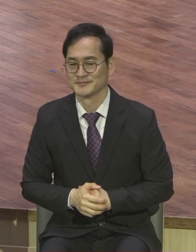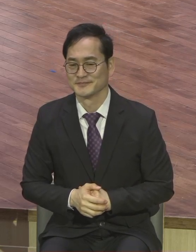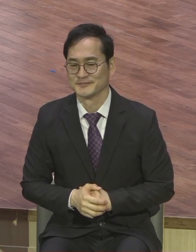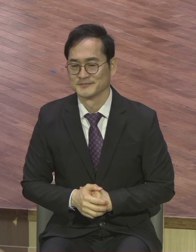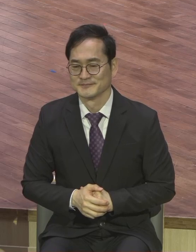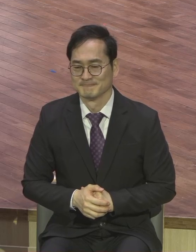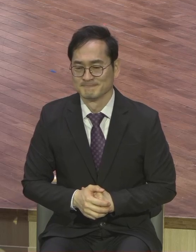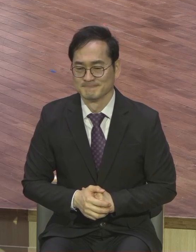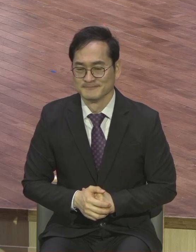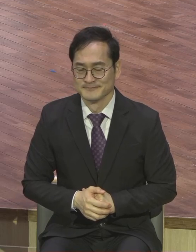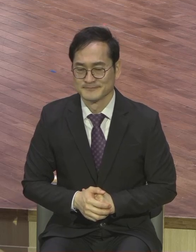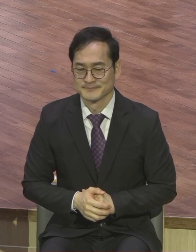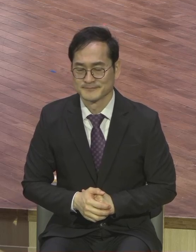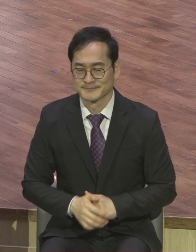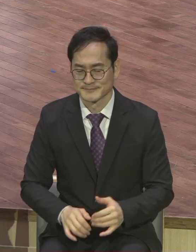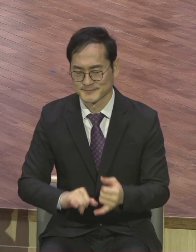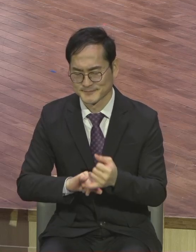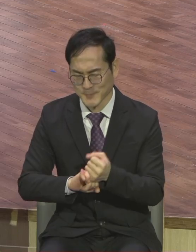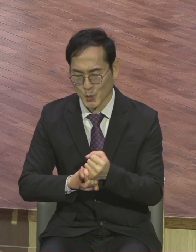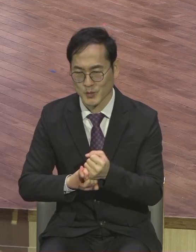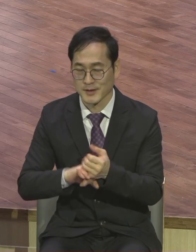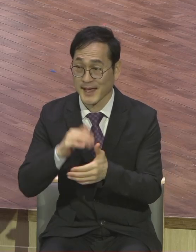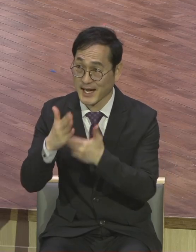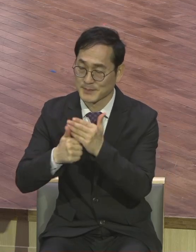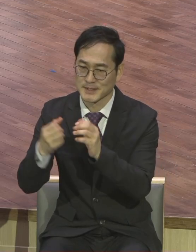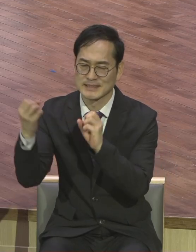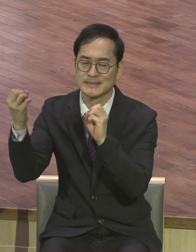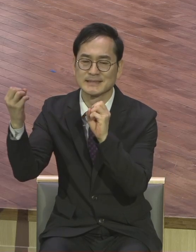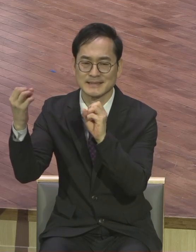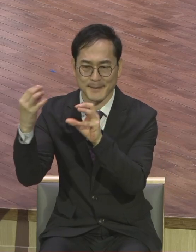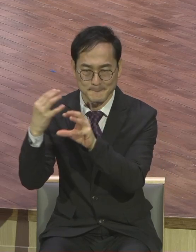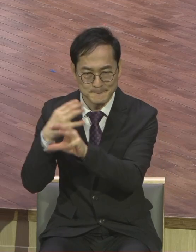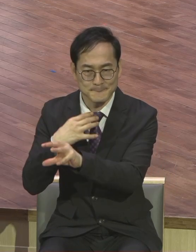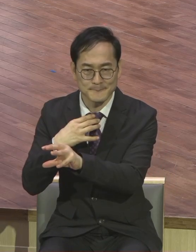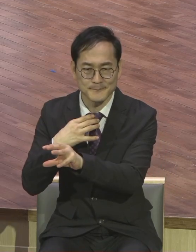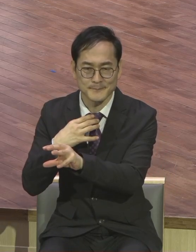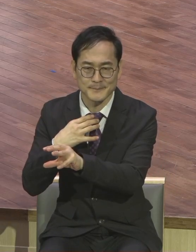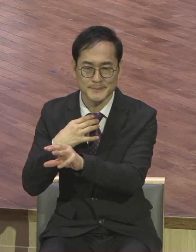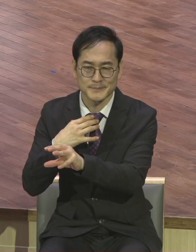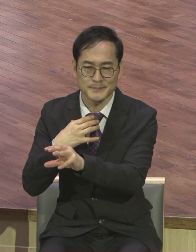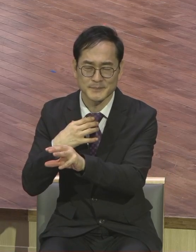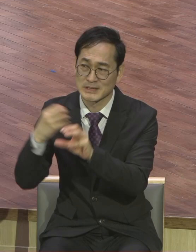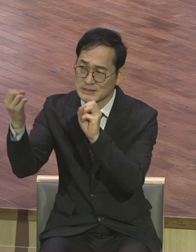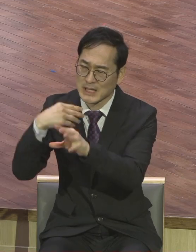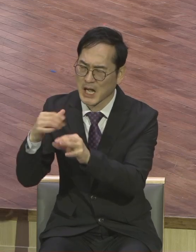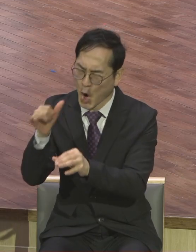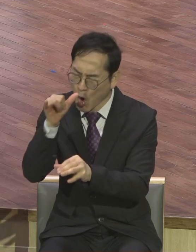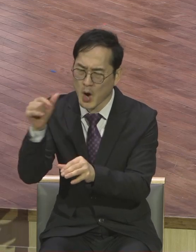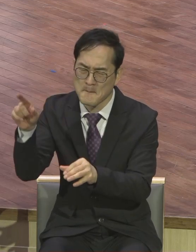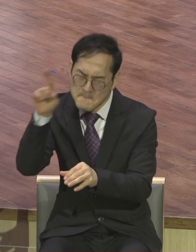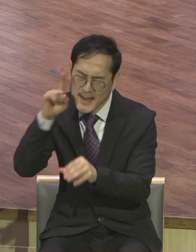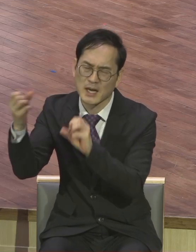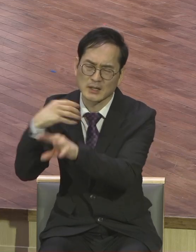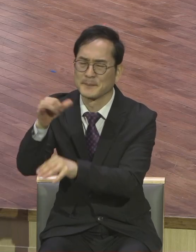반드시 응답하시는 하나님의 절대 신뢰하고 절대 응답을 체험하는